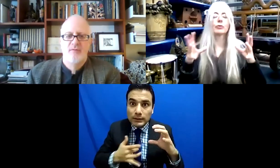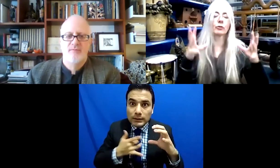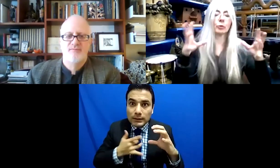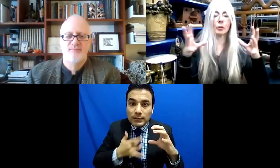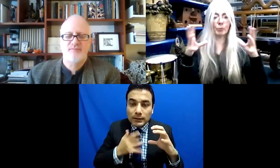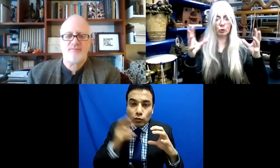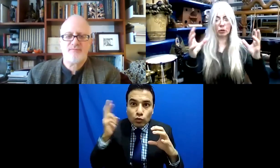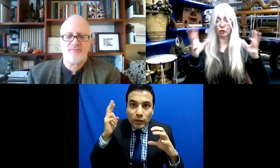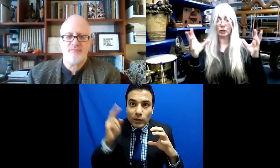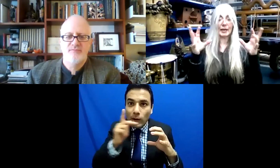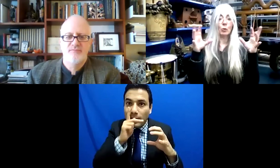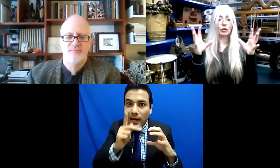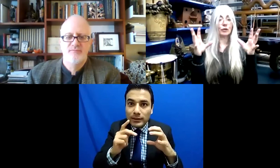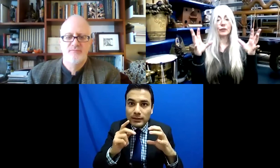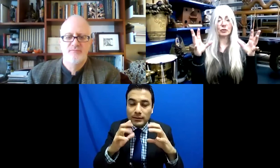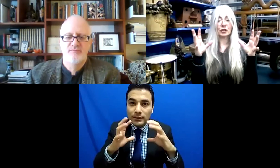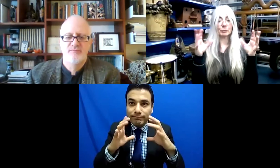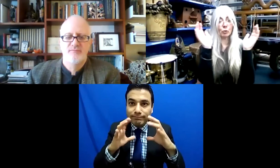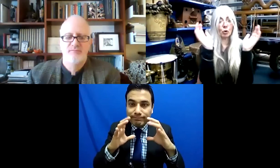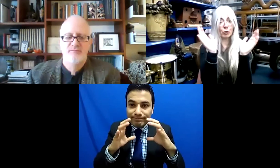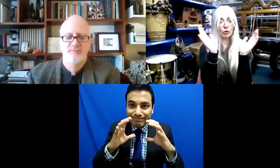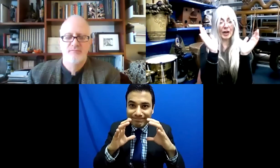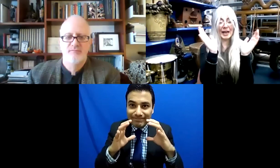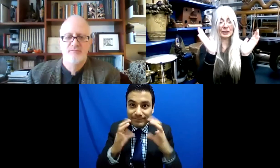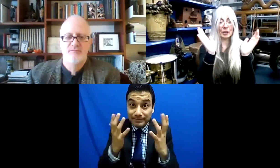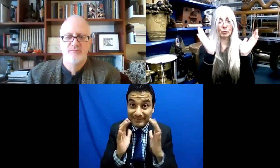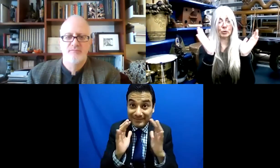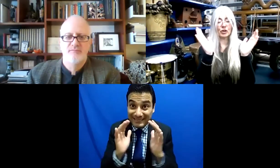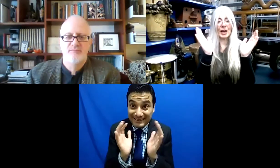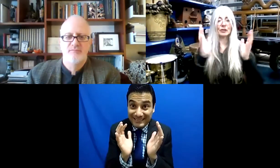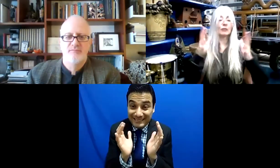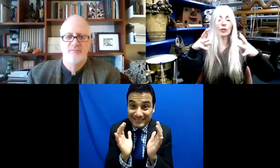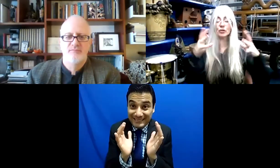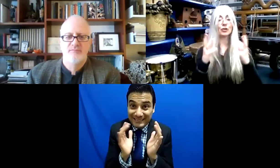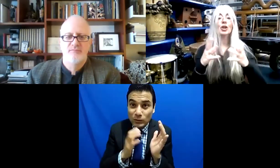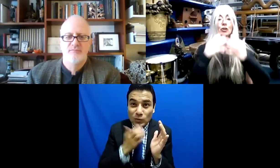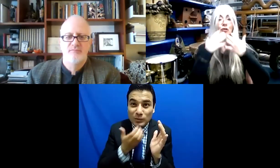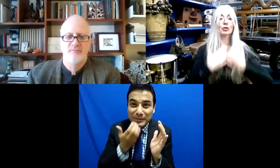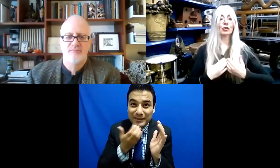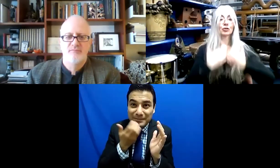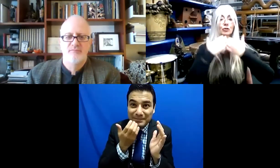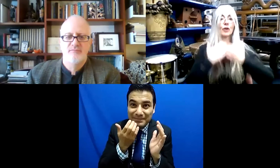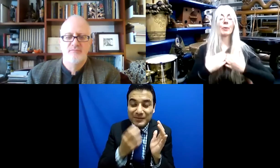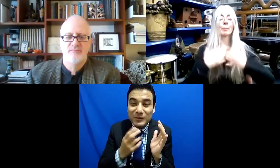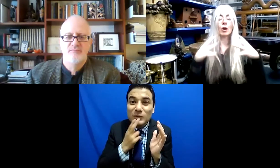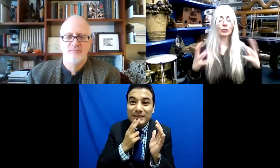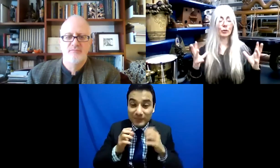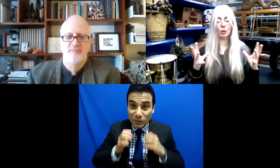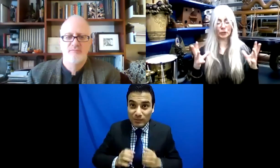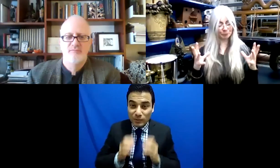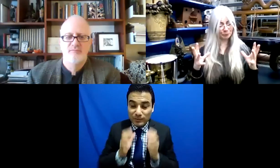palabras. Entonces sostienes un globo con las yemas de los dedos o tus manos frente